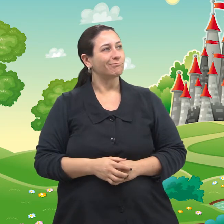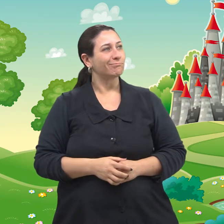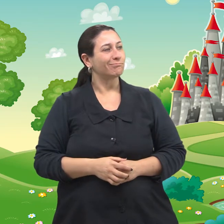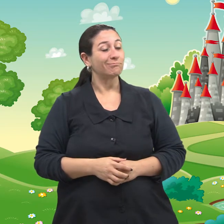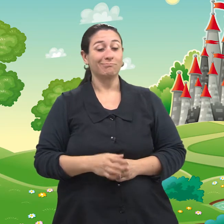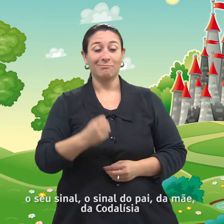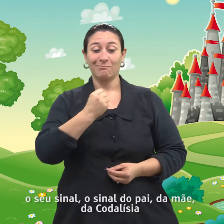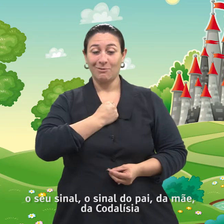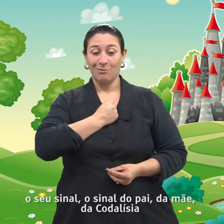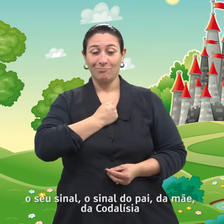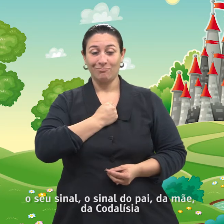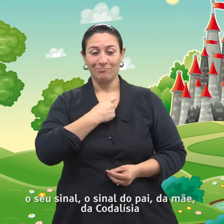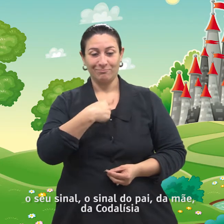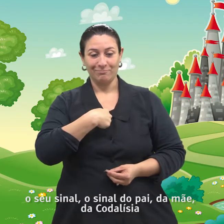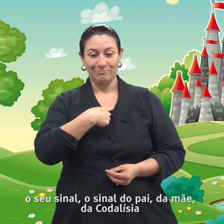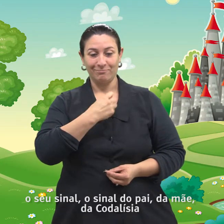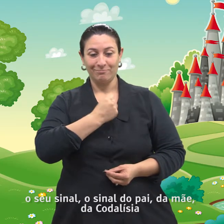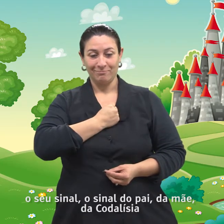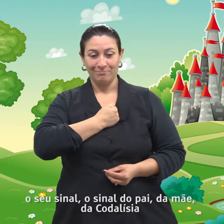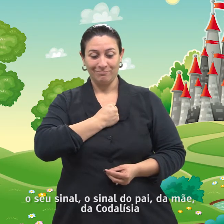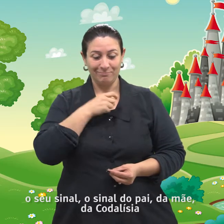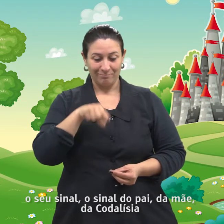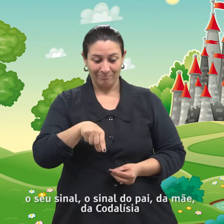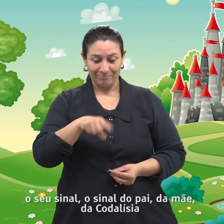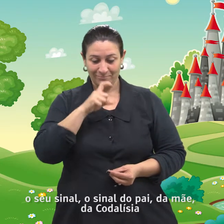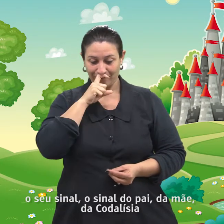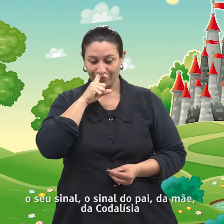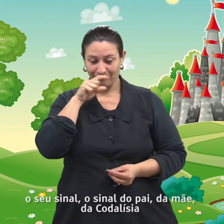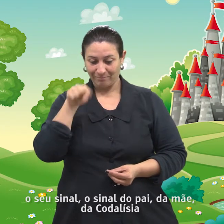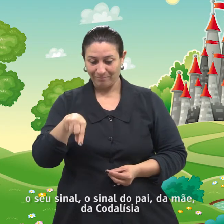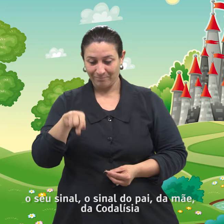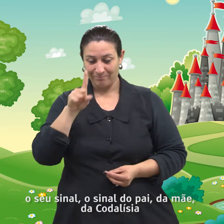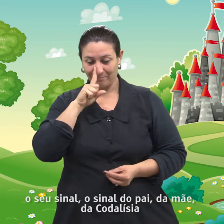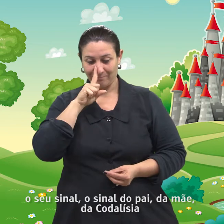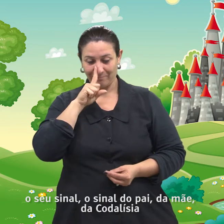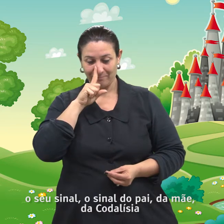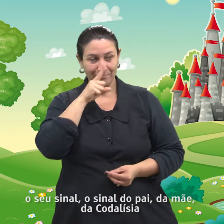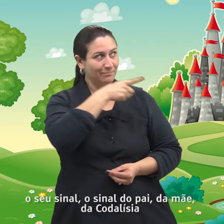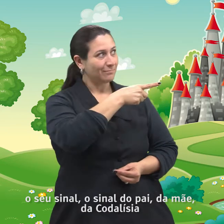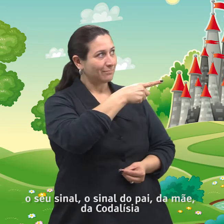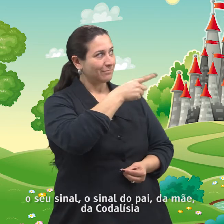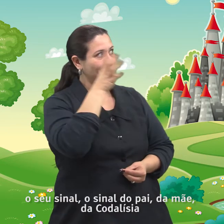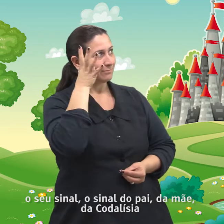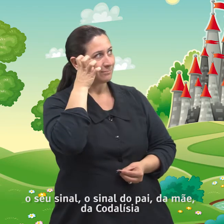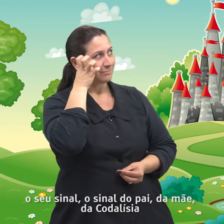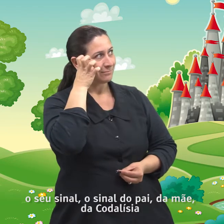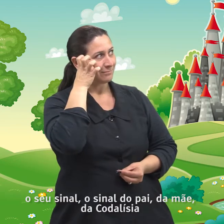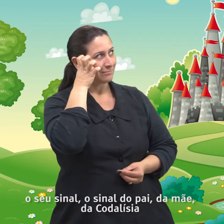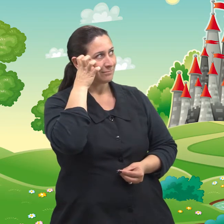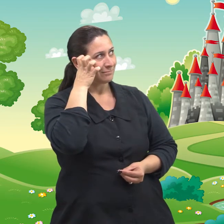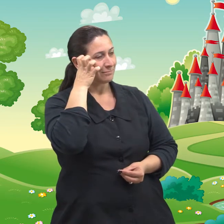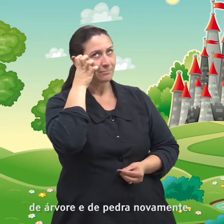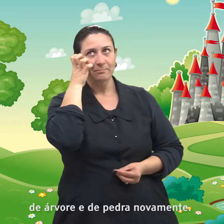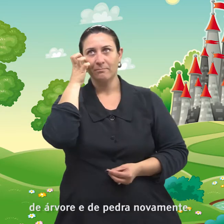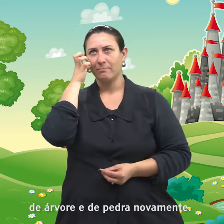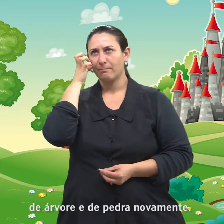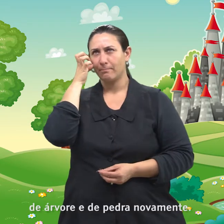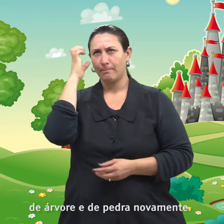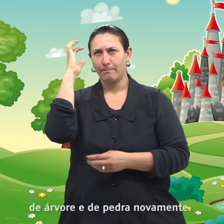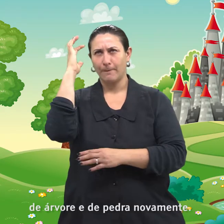O seu sinal, o sinal do pai, da mãe, da Codalísia, de árvore